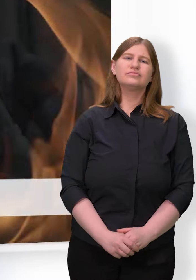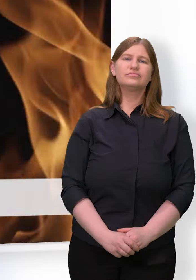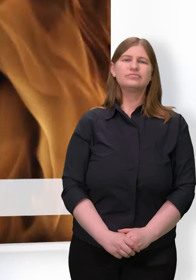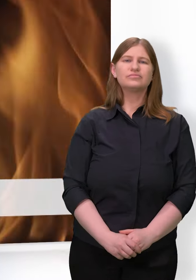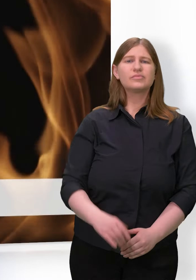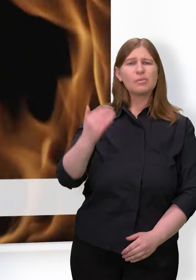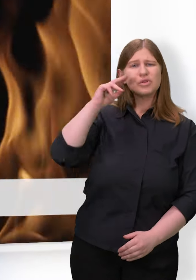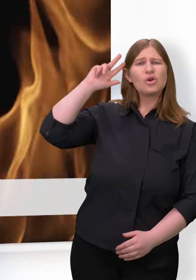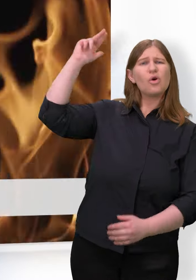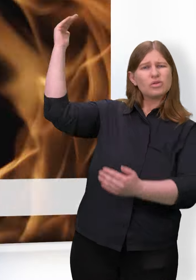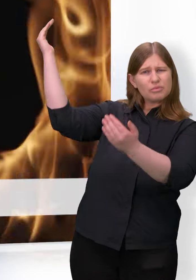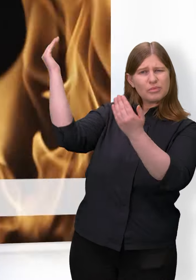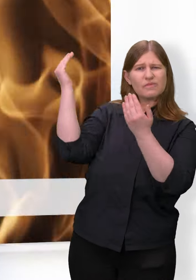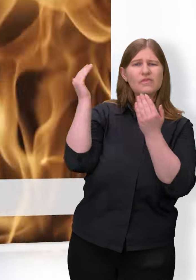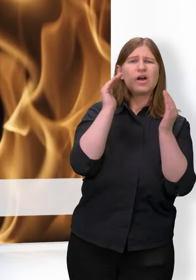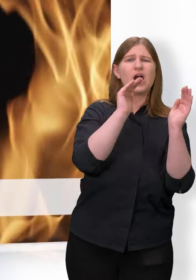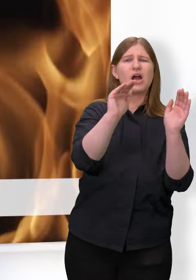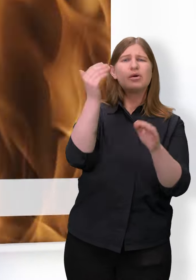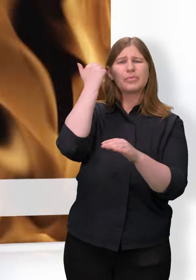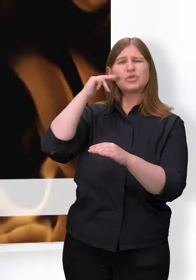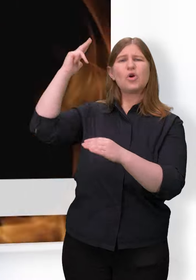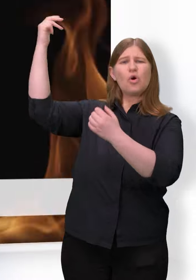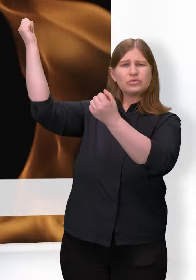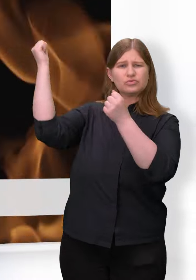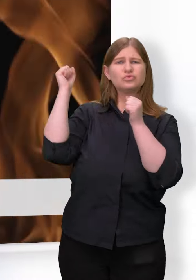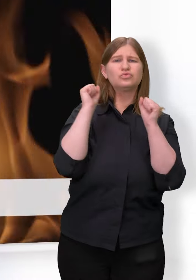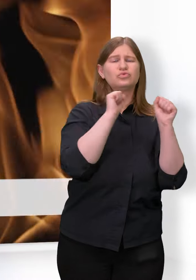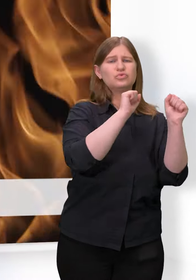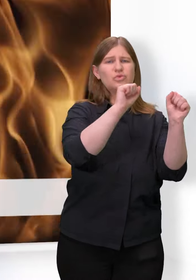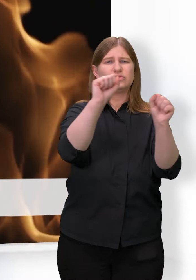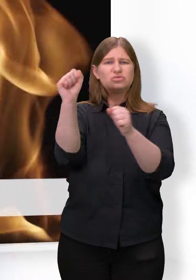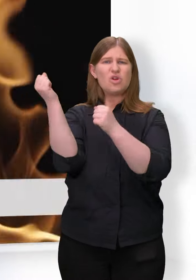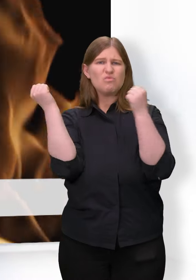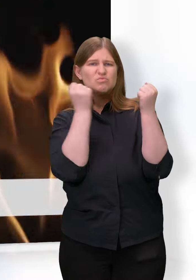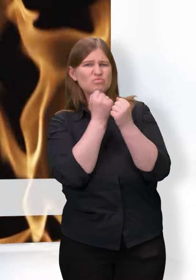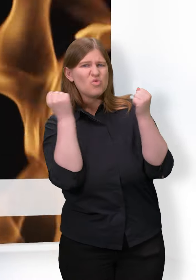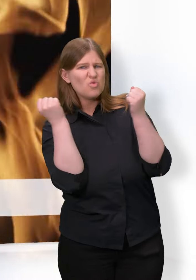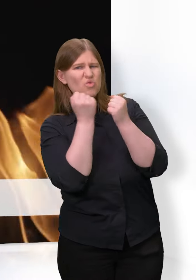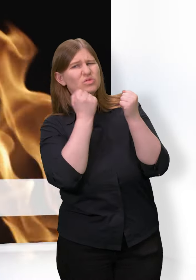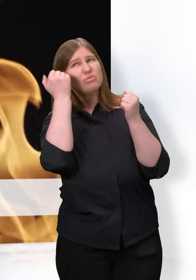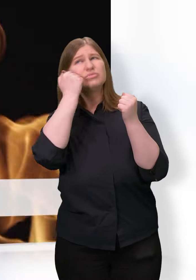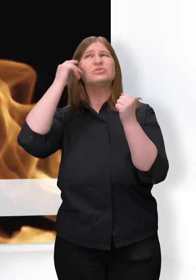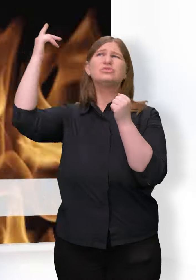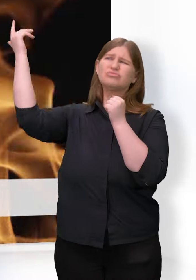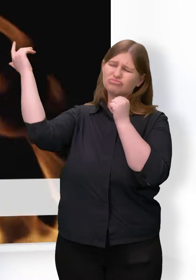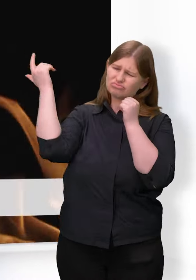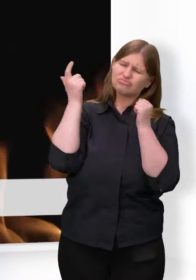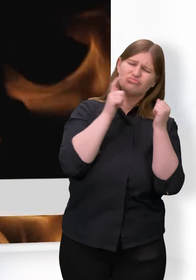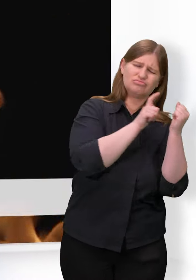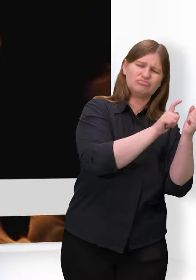Beweih uns Gott, behüte uns Gott, sei mit uns vor allem